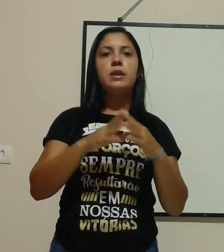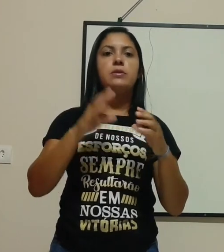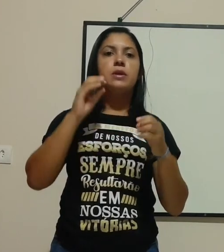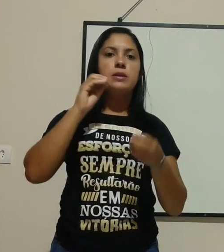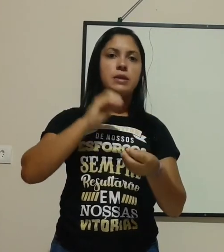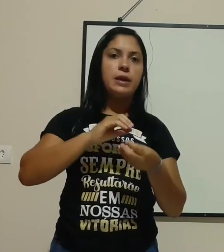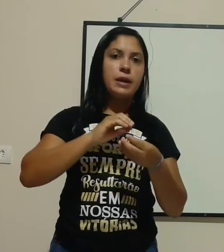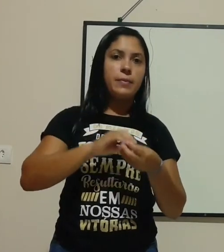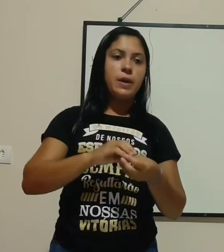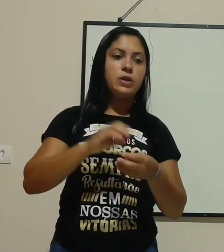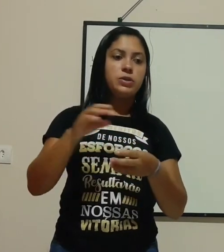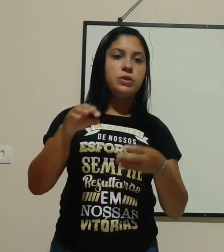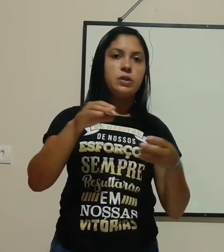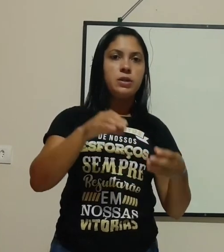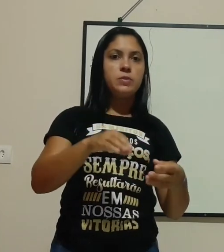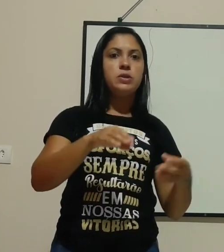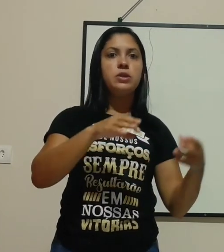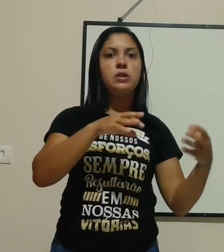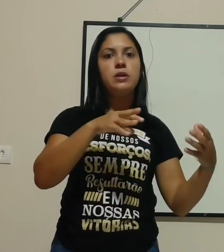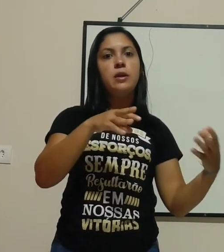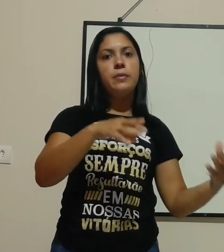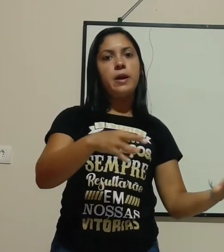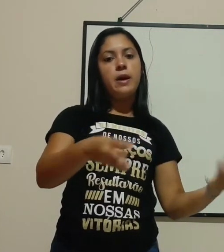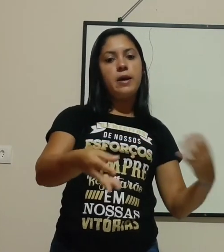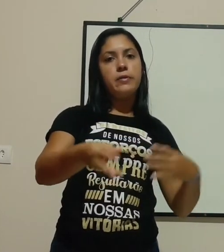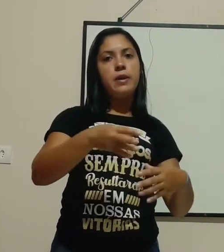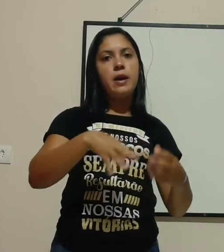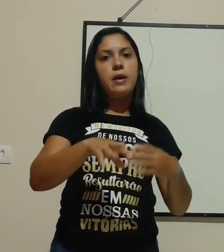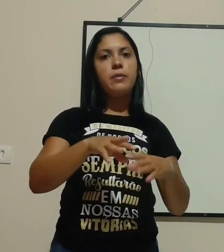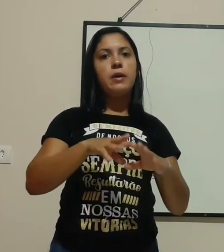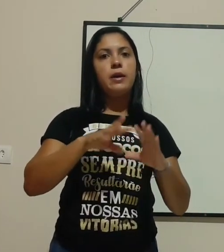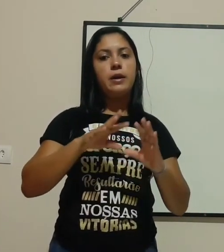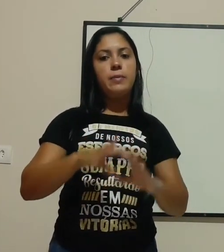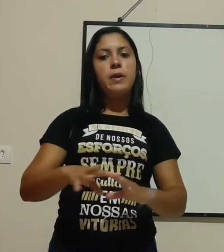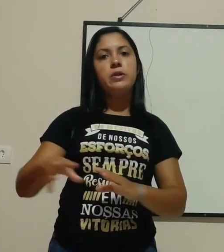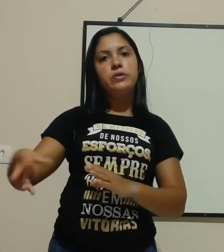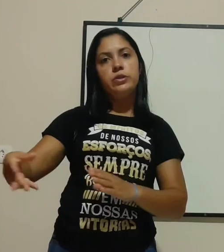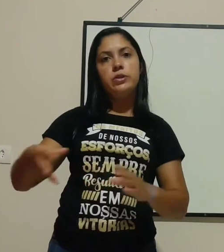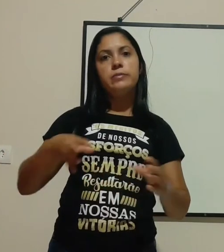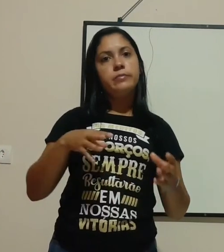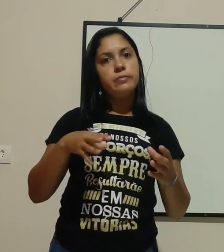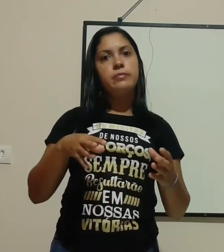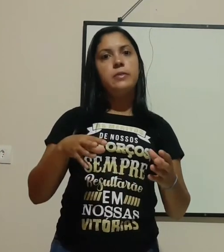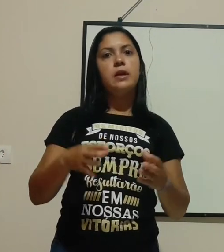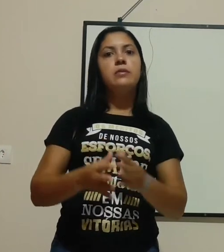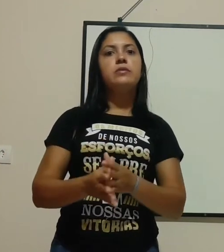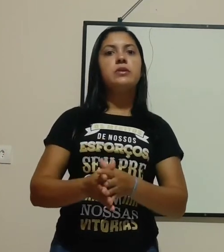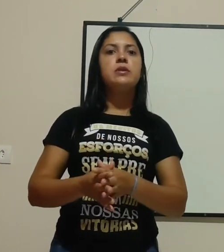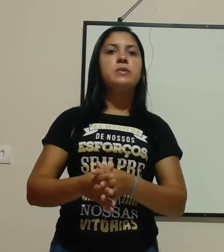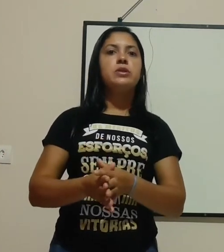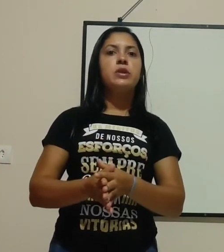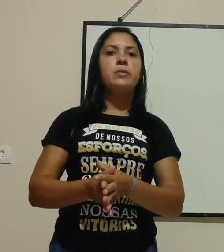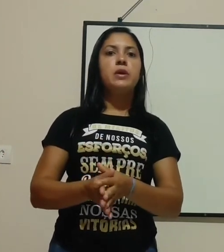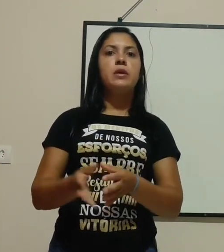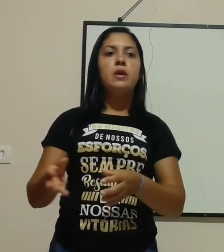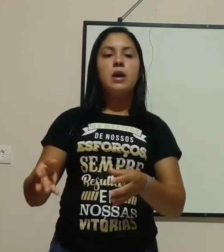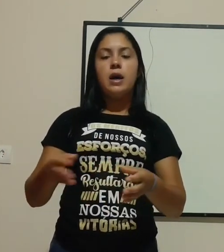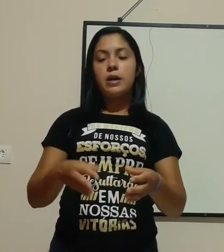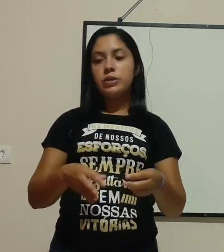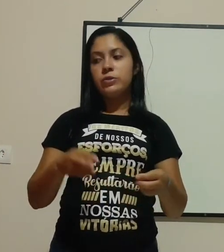natureza, ele é capaz de transmitir para a água e a água é capaz de nos transmitir também. A questão